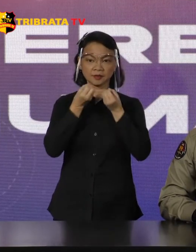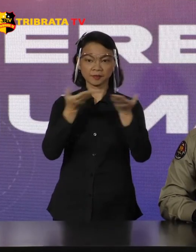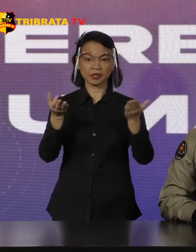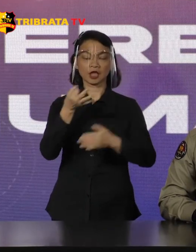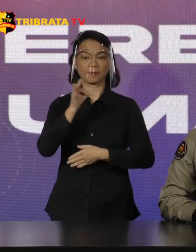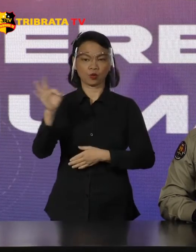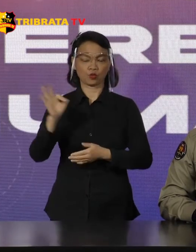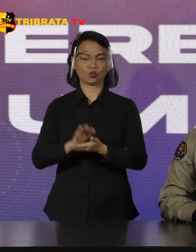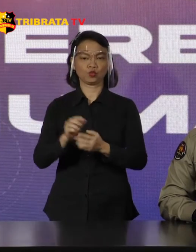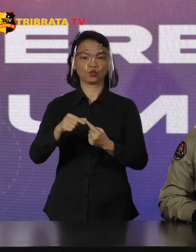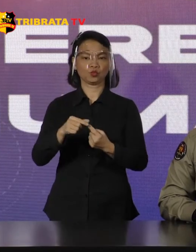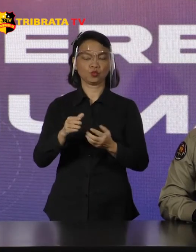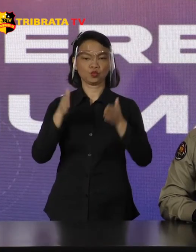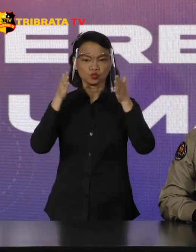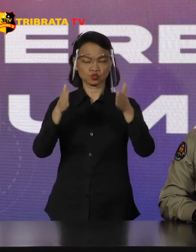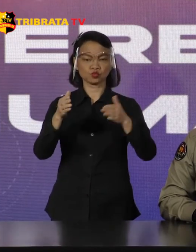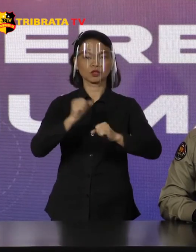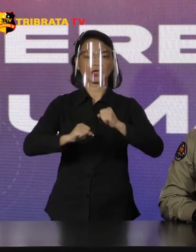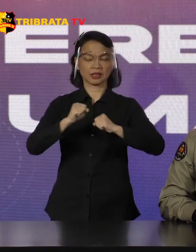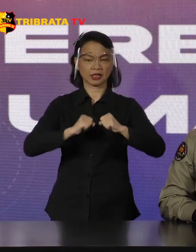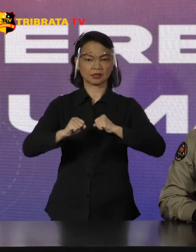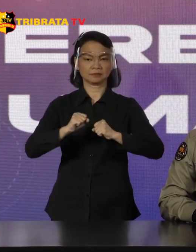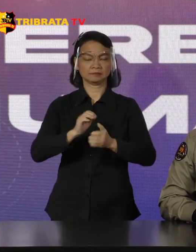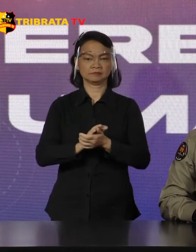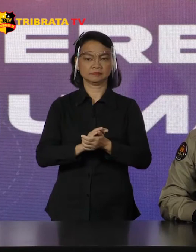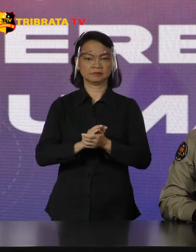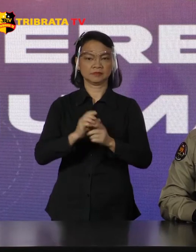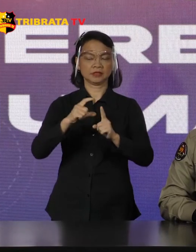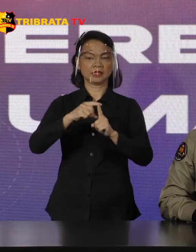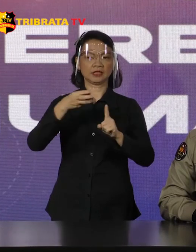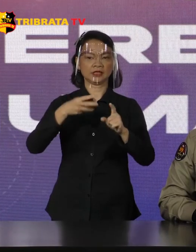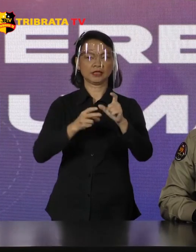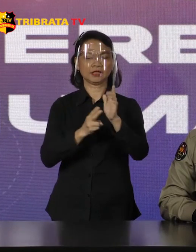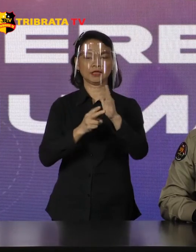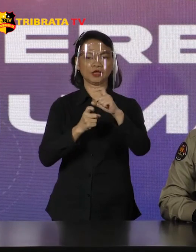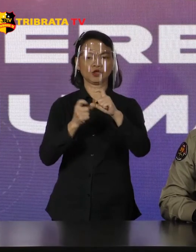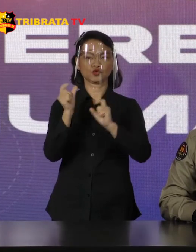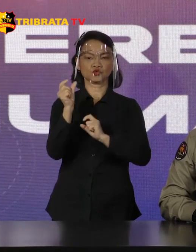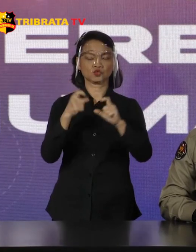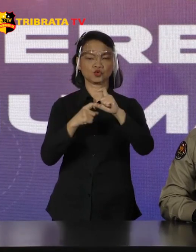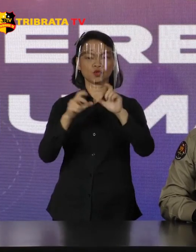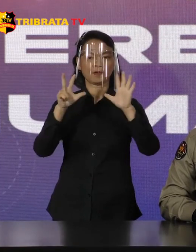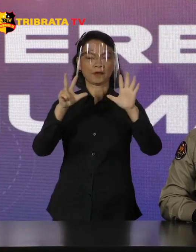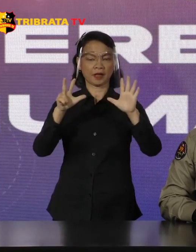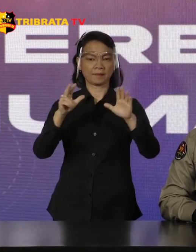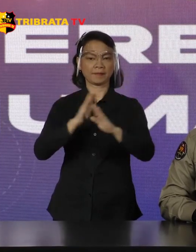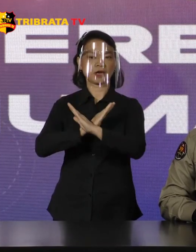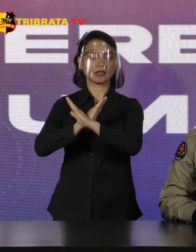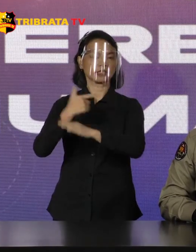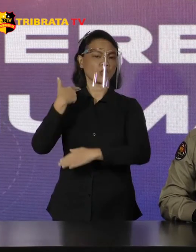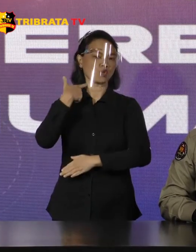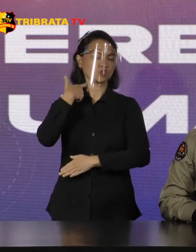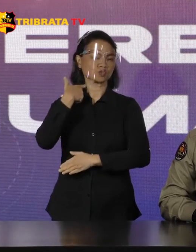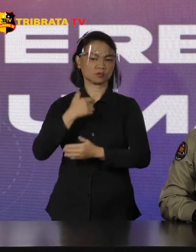Khususnya kegiatan yang dilakukan oleh Densus 88 anti-teror Poli dalam rangka